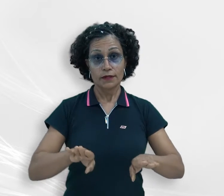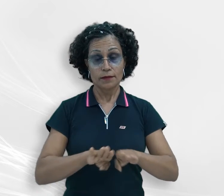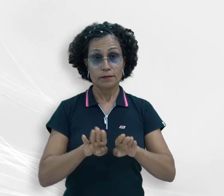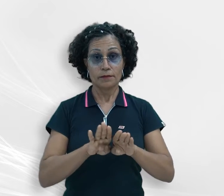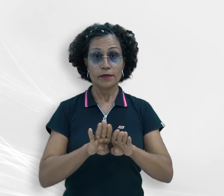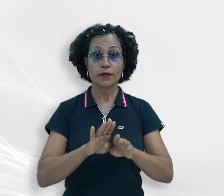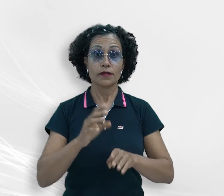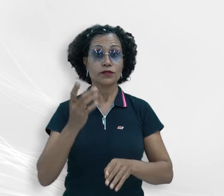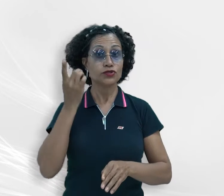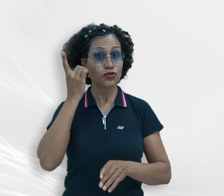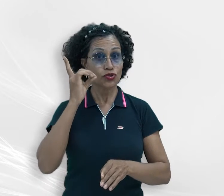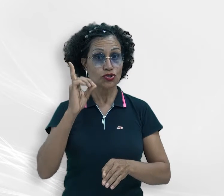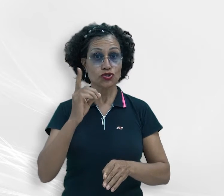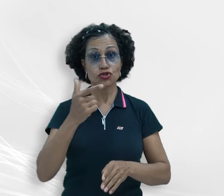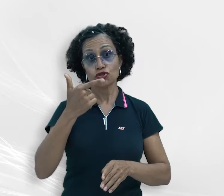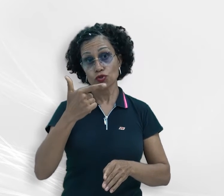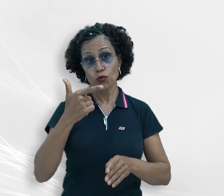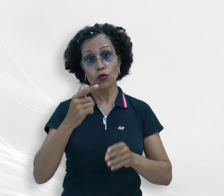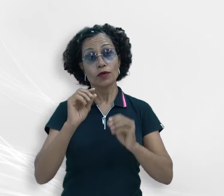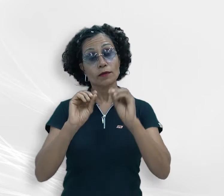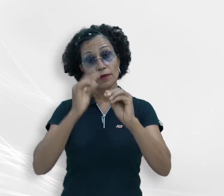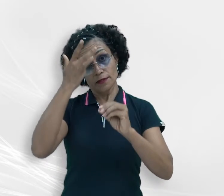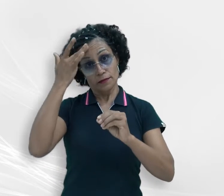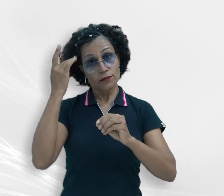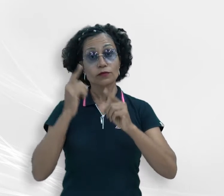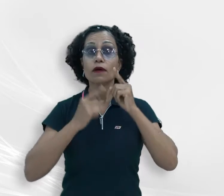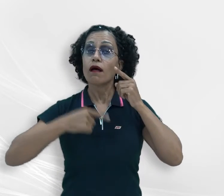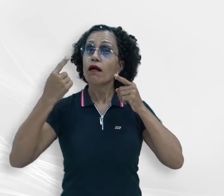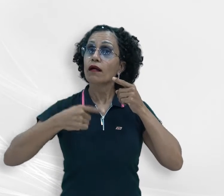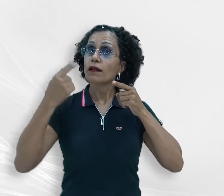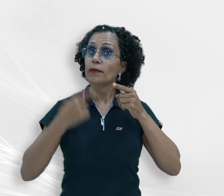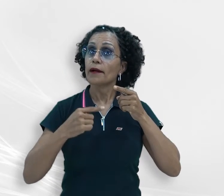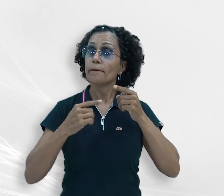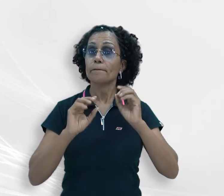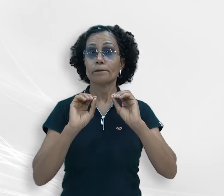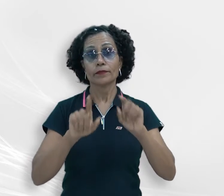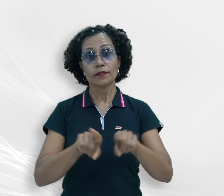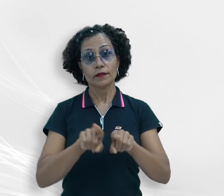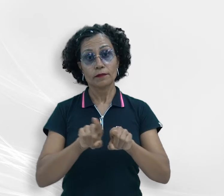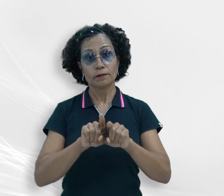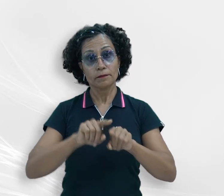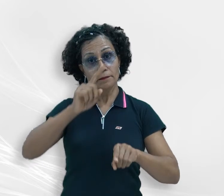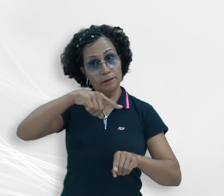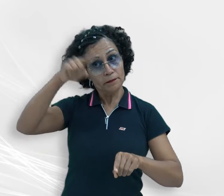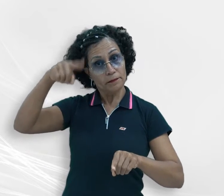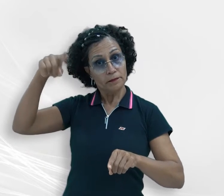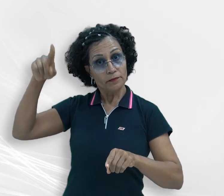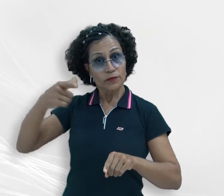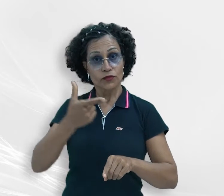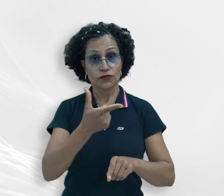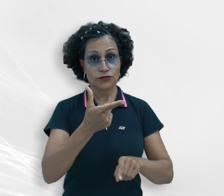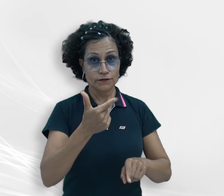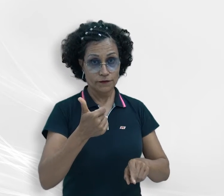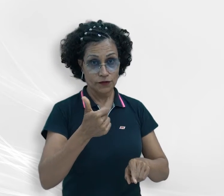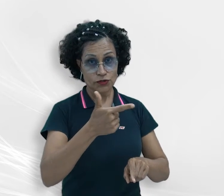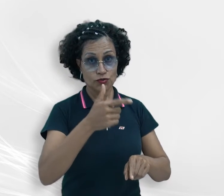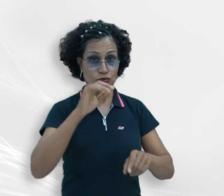concedido o prazo de dois dias aos requeridos para a manifestação. Segundo dados do Painel Epidemiológico de 21 de julho de